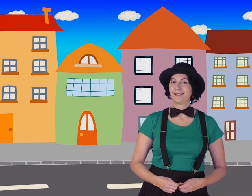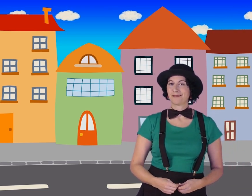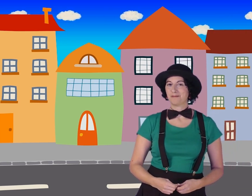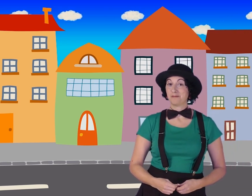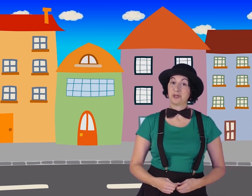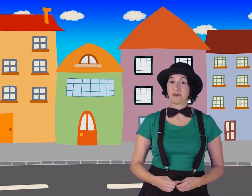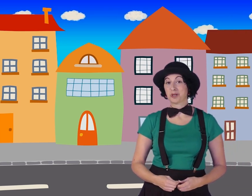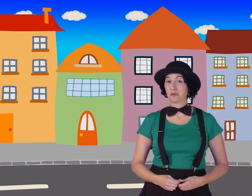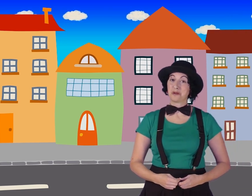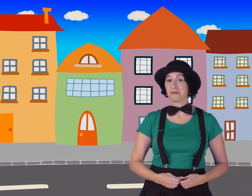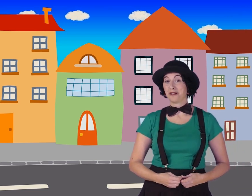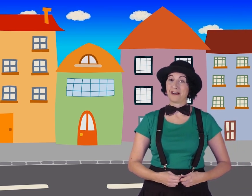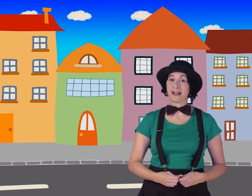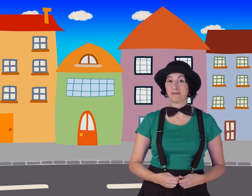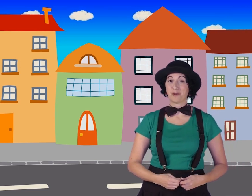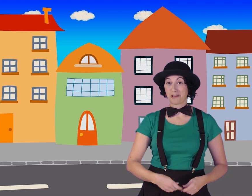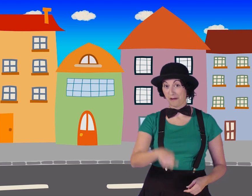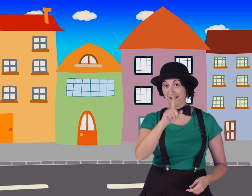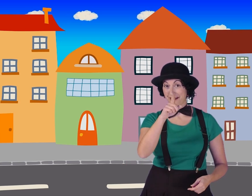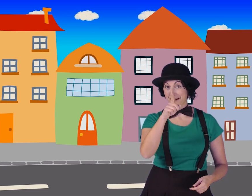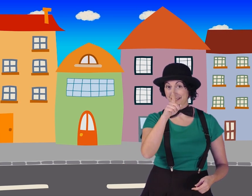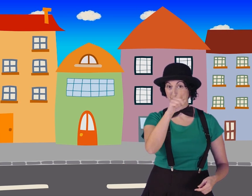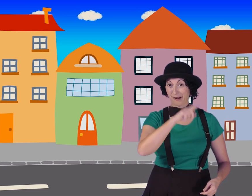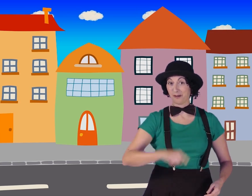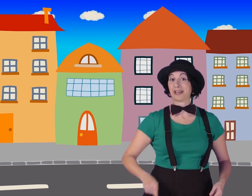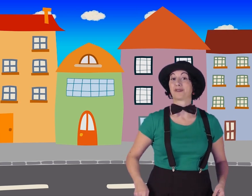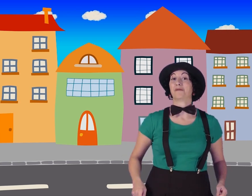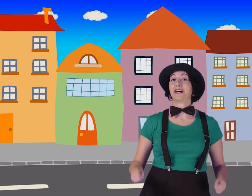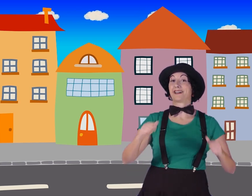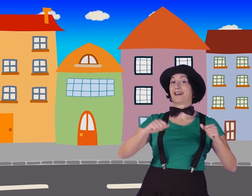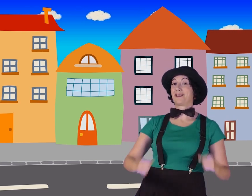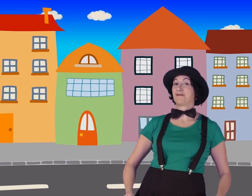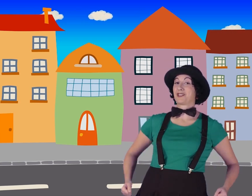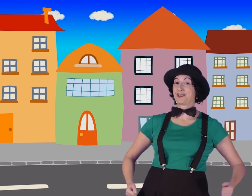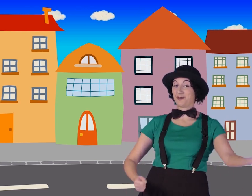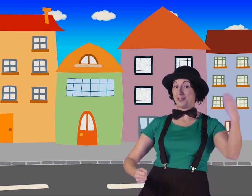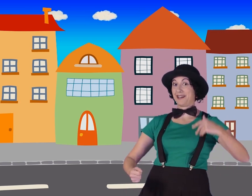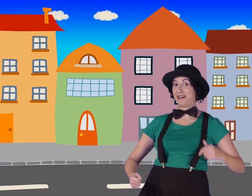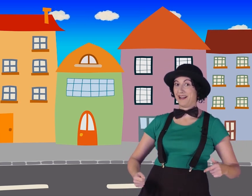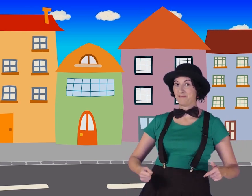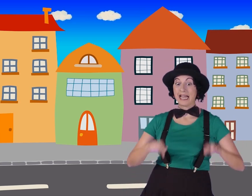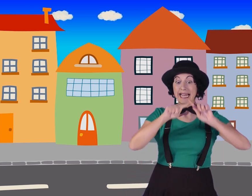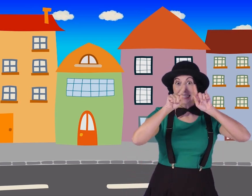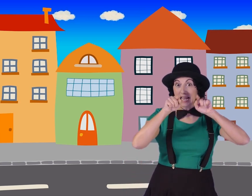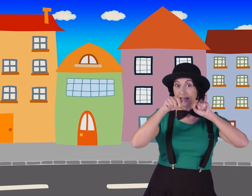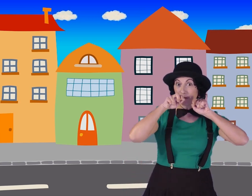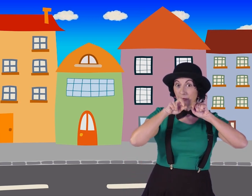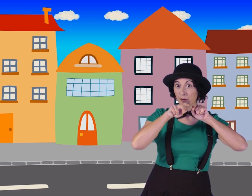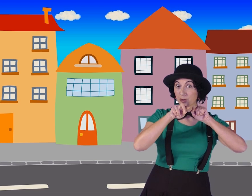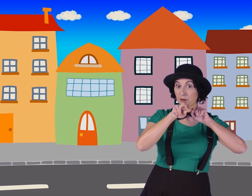miró a su primo, el del campo, y dijo, ¡ahora vas a saber lo que es comer, queridos muchachos! ¡Sígueme! Salieron por otro